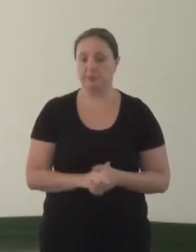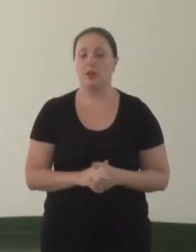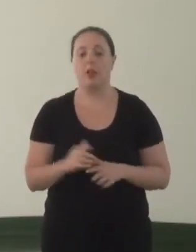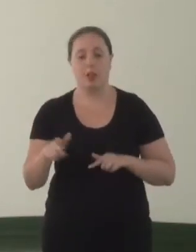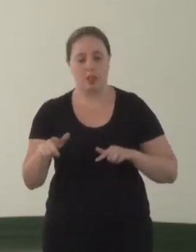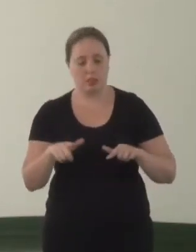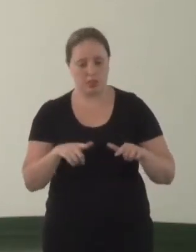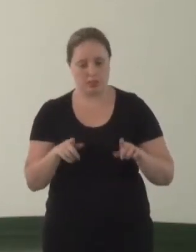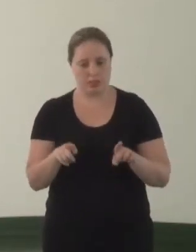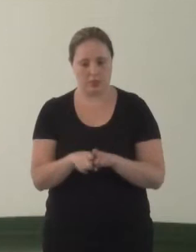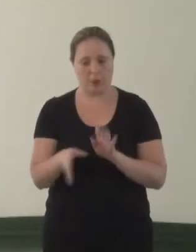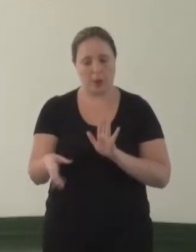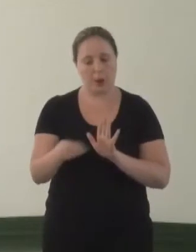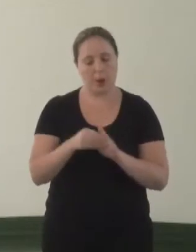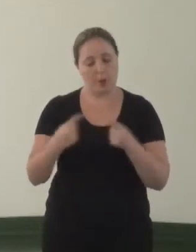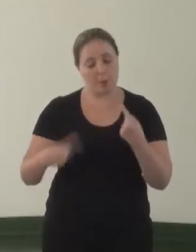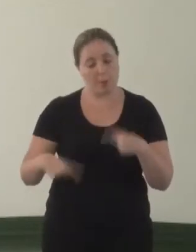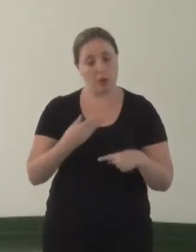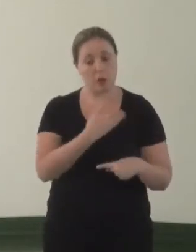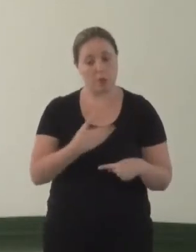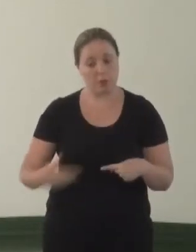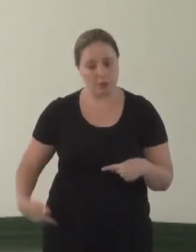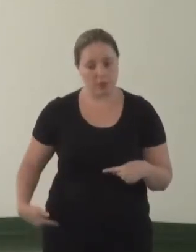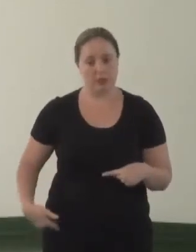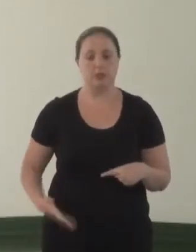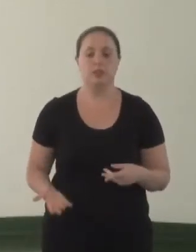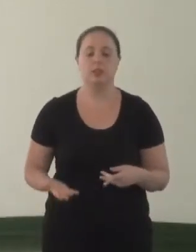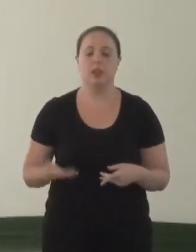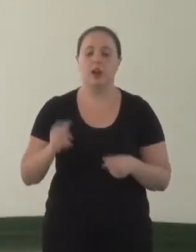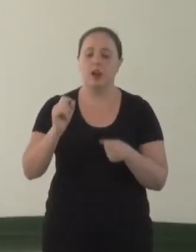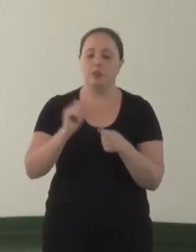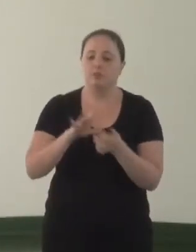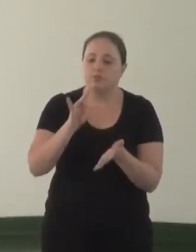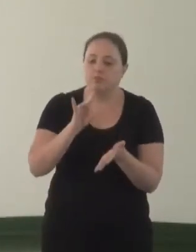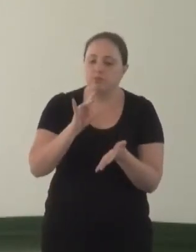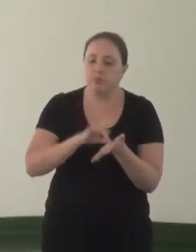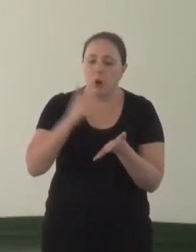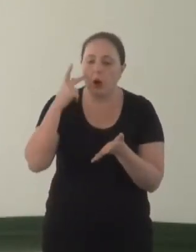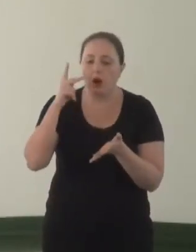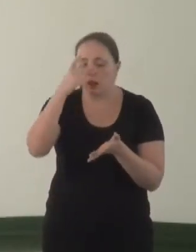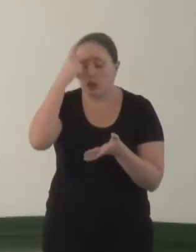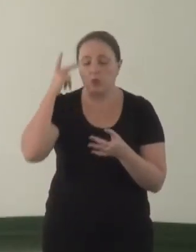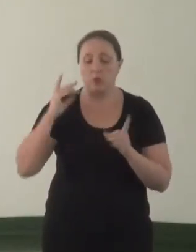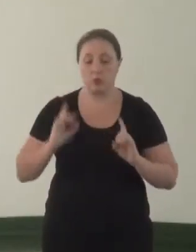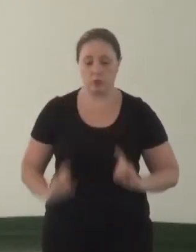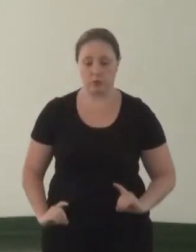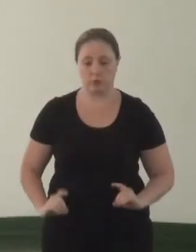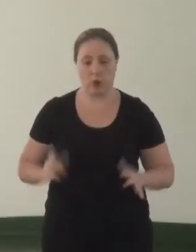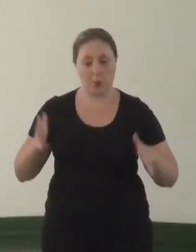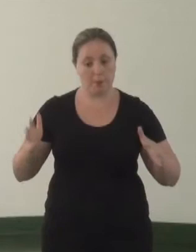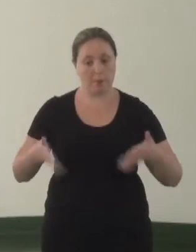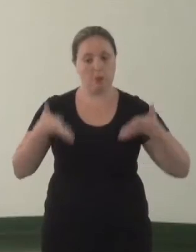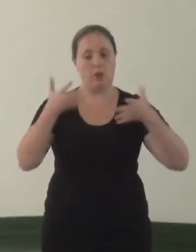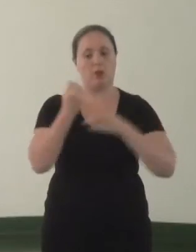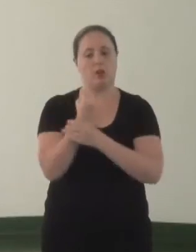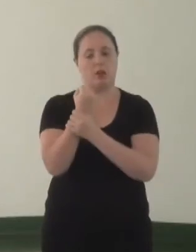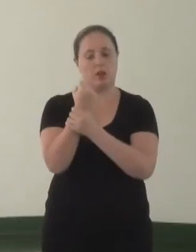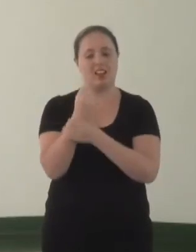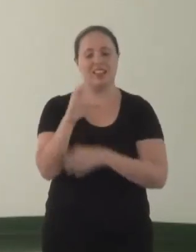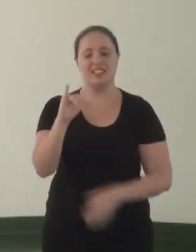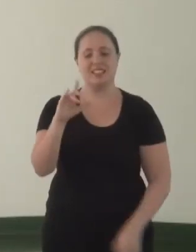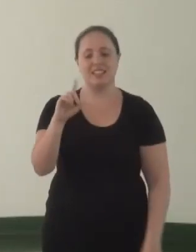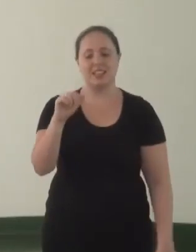Trabalhar na implementação de políticas públicas com executividade para pessoas com deficiência. Promover a garantia da